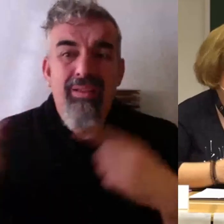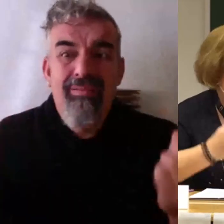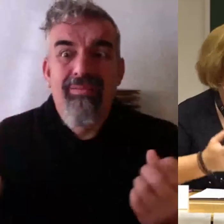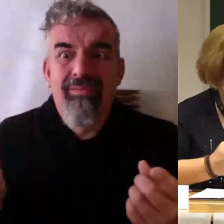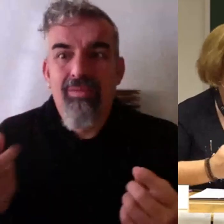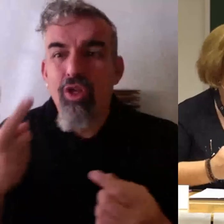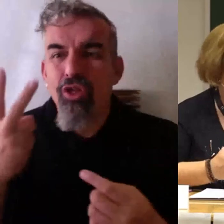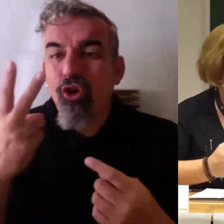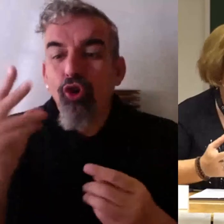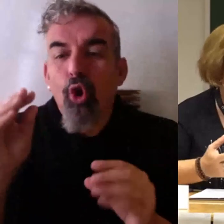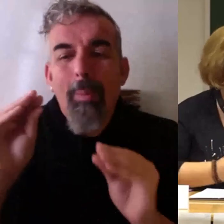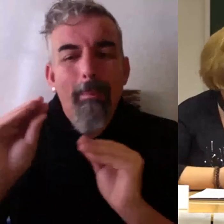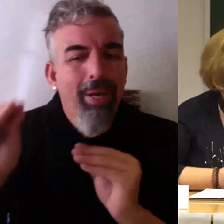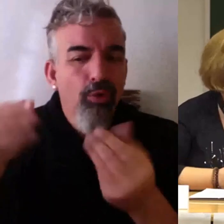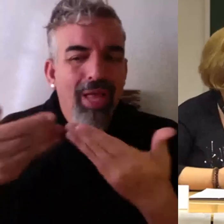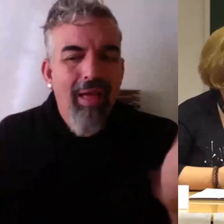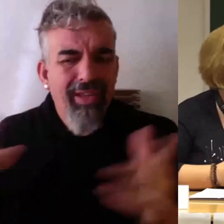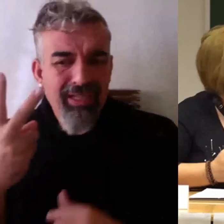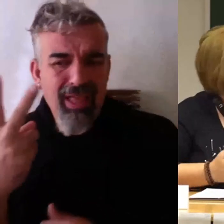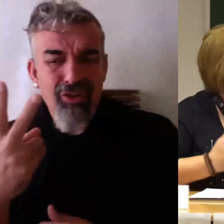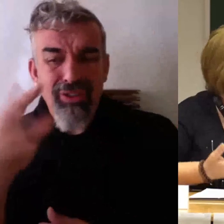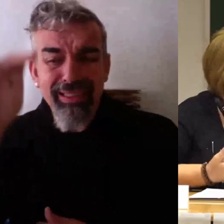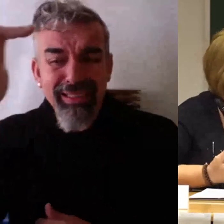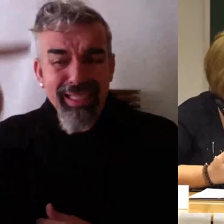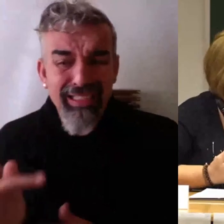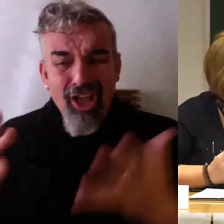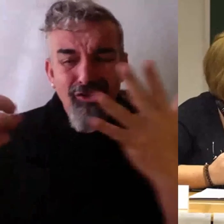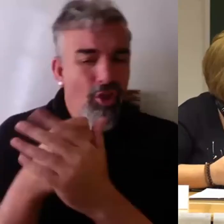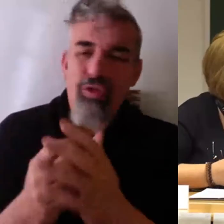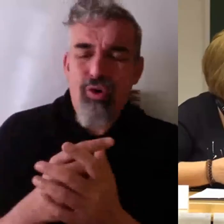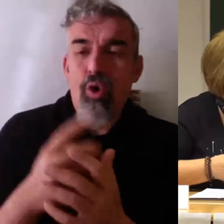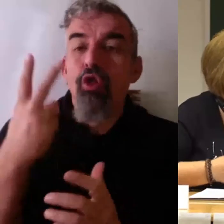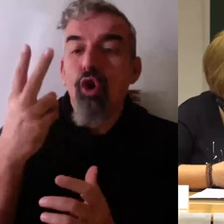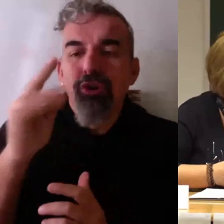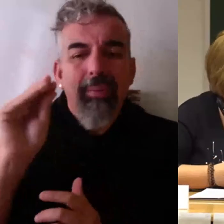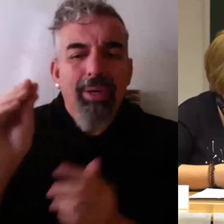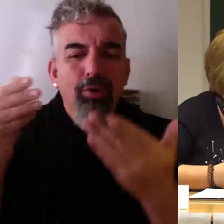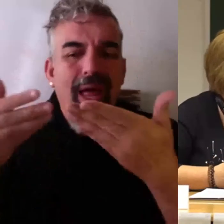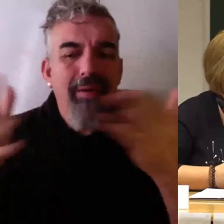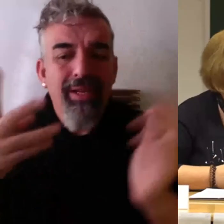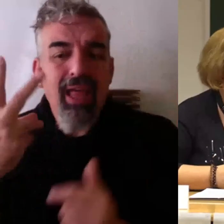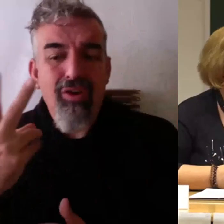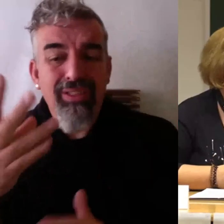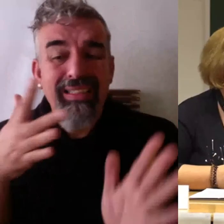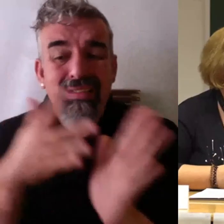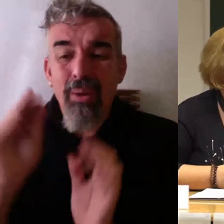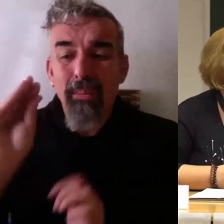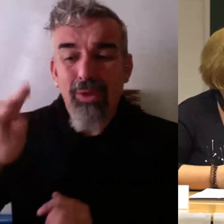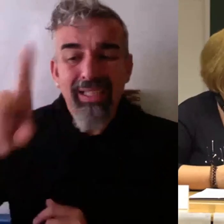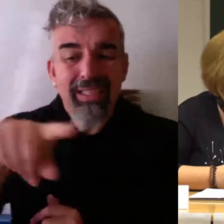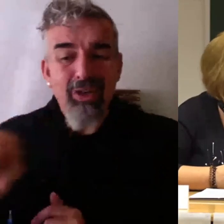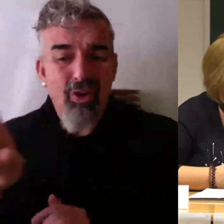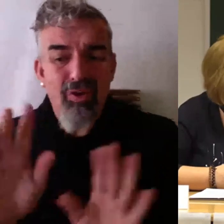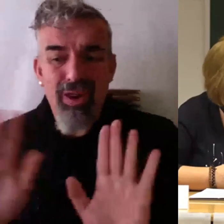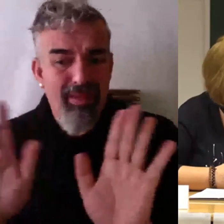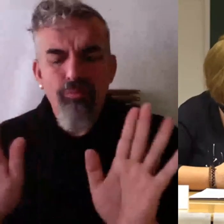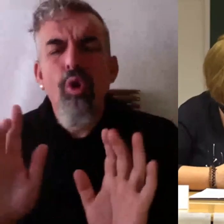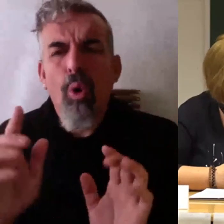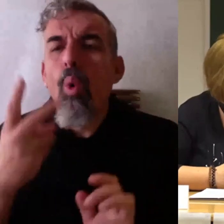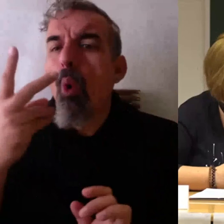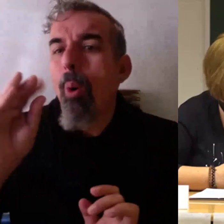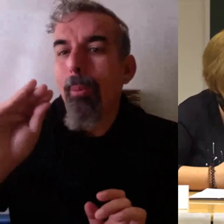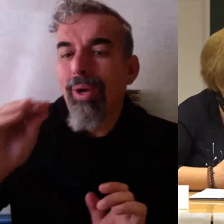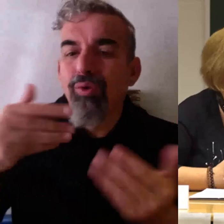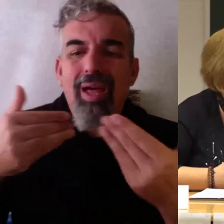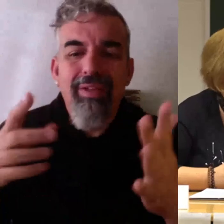pido más en ese tipo de test para que veamos si lo que estamos haciendo o que estamos hablando